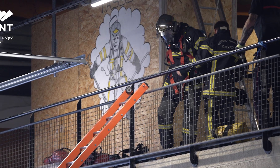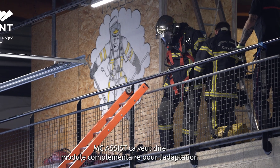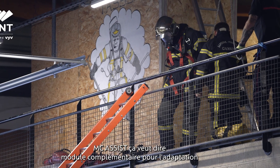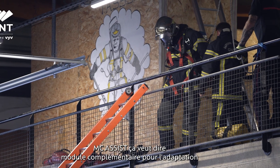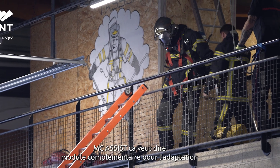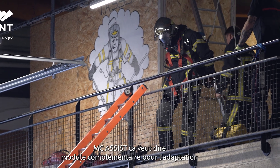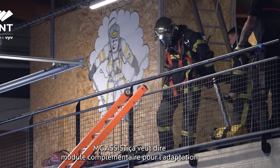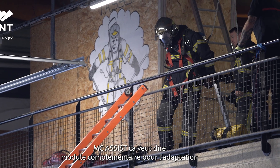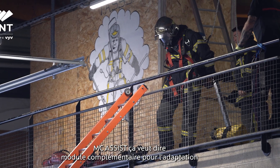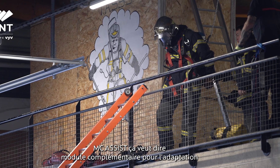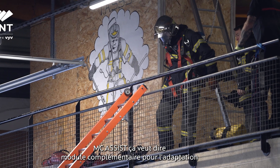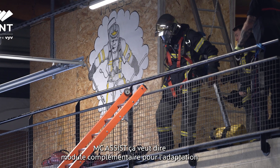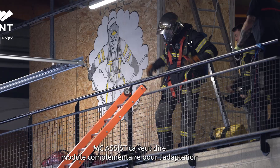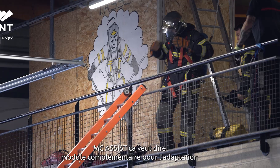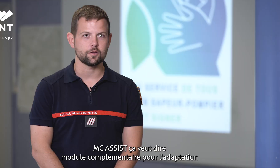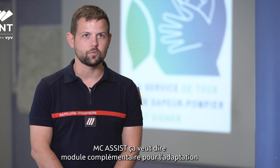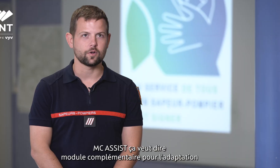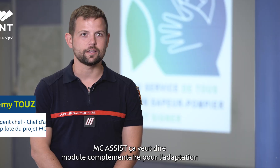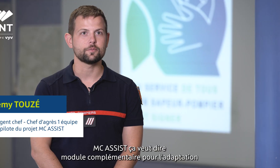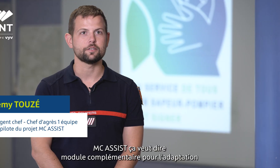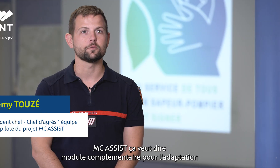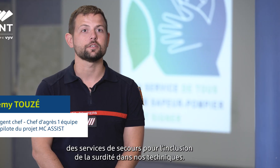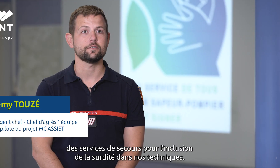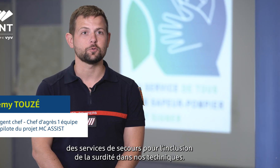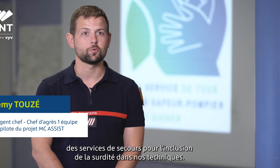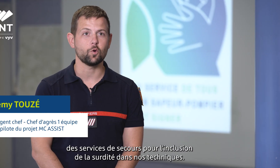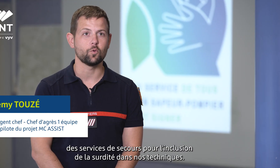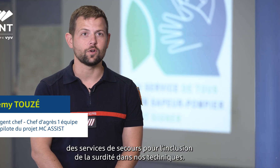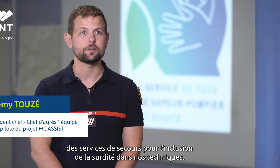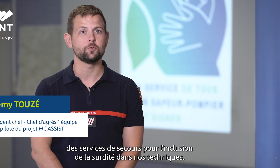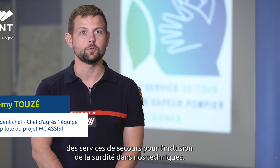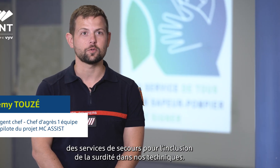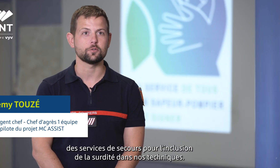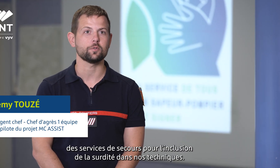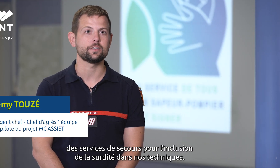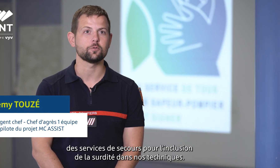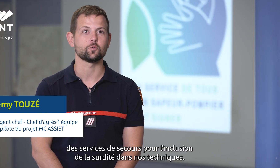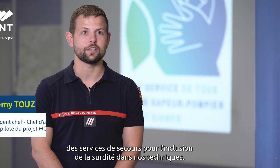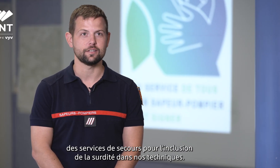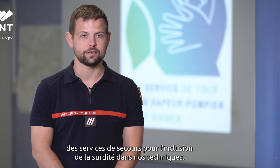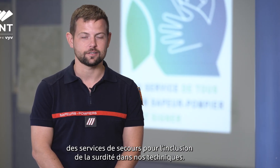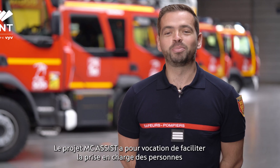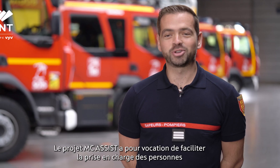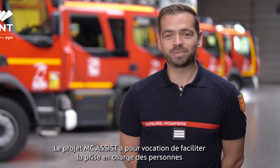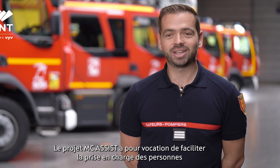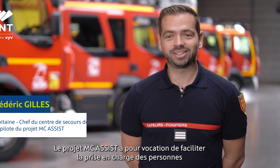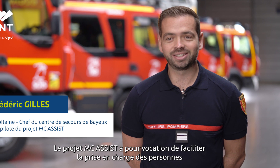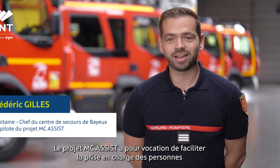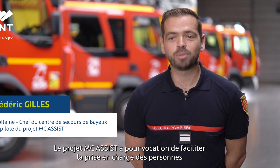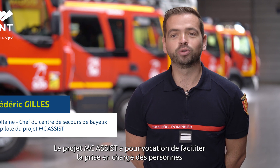MC Assist, ça veut dire module complémentaire pour l'adaptation des services de secours pour l'inclusion de la surdité dans nos techniques. Le projet MC Assist a pour